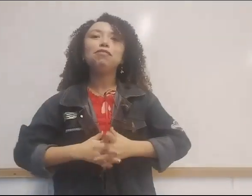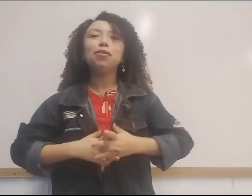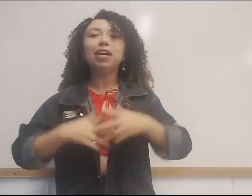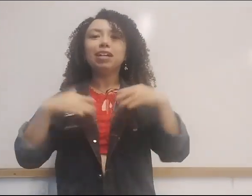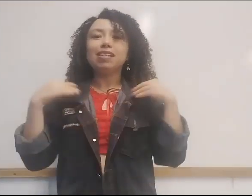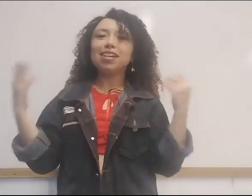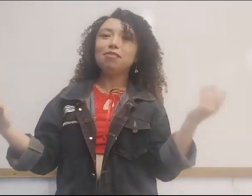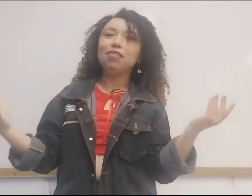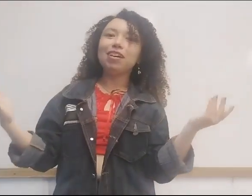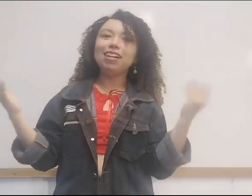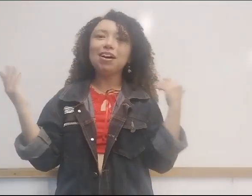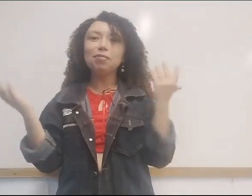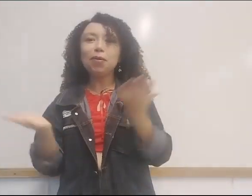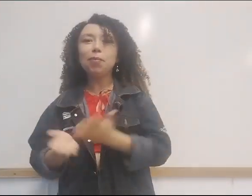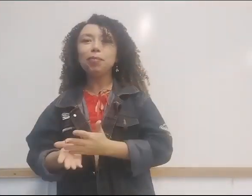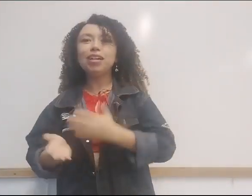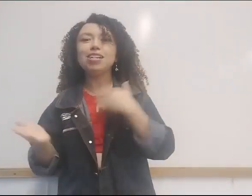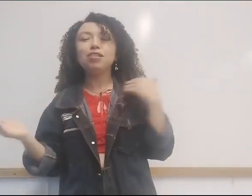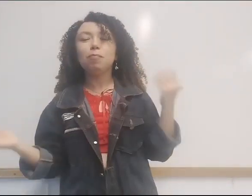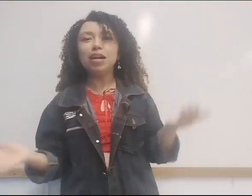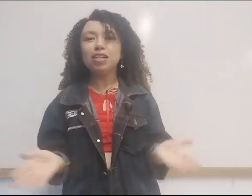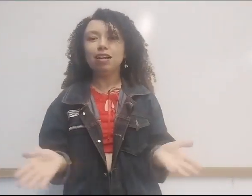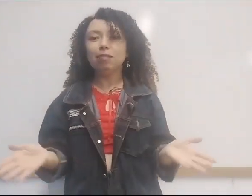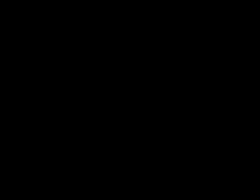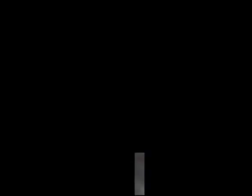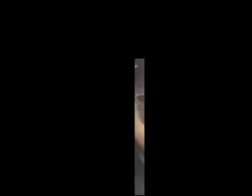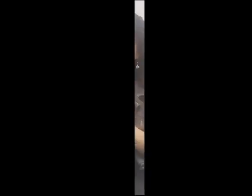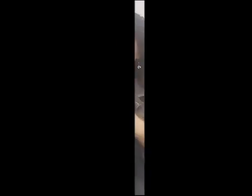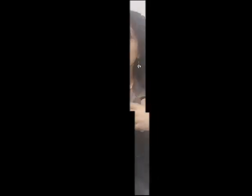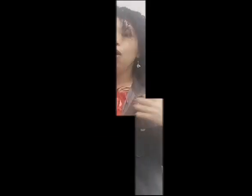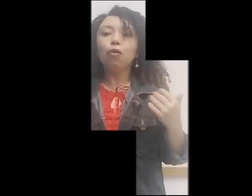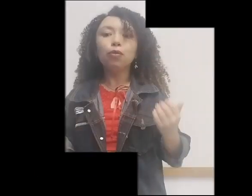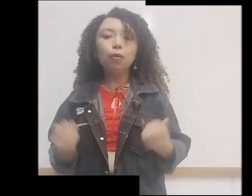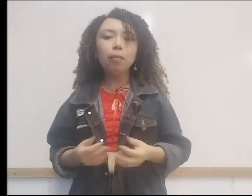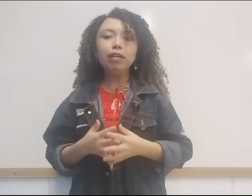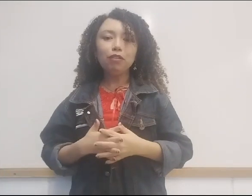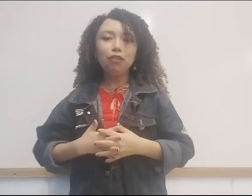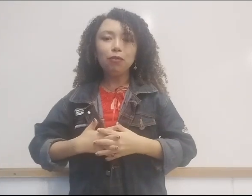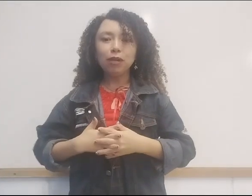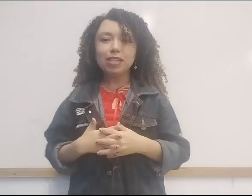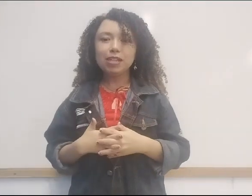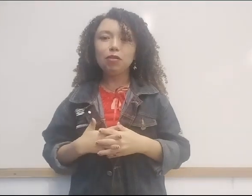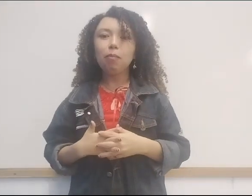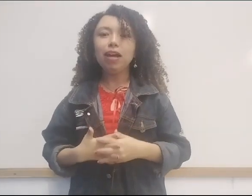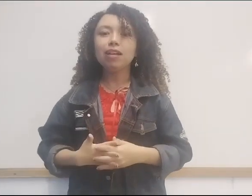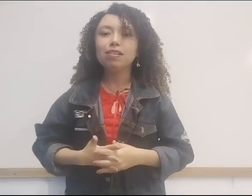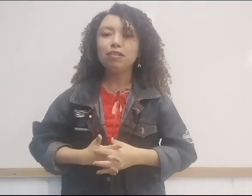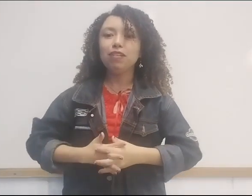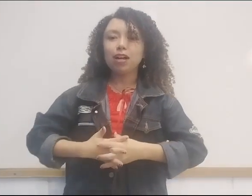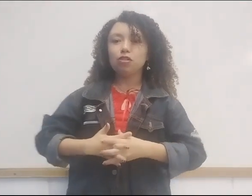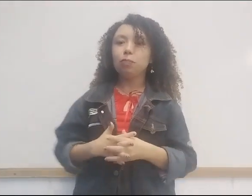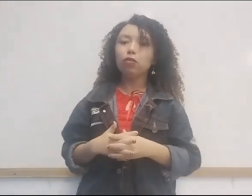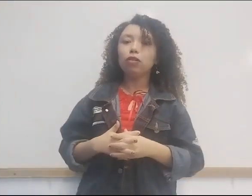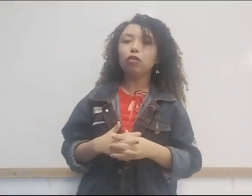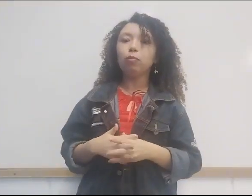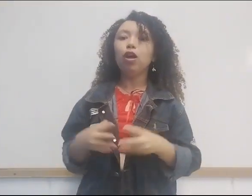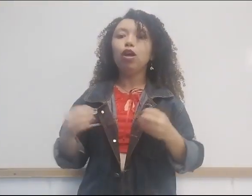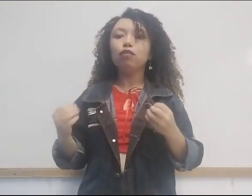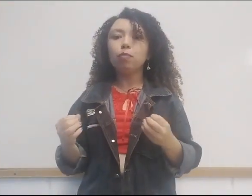favor que se inscrevam no canal, comentem e compartilhem. O documento que ficou conhecido como a relação de viagem do piloto anônimo foi